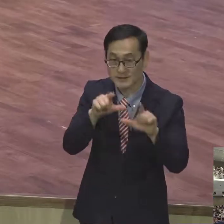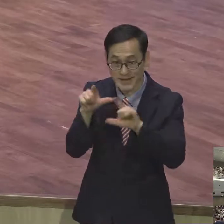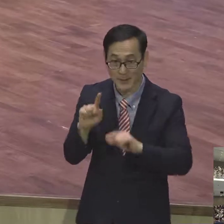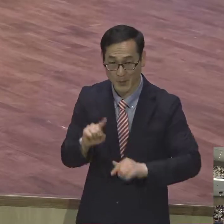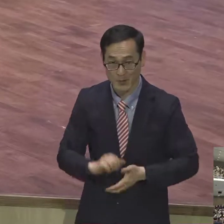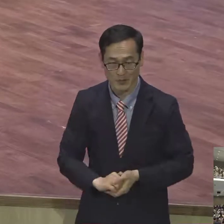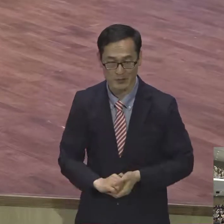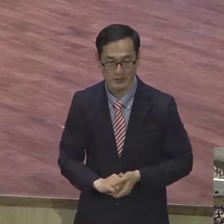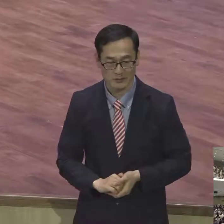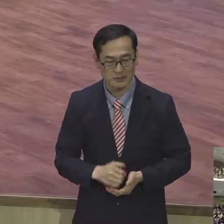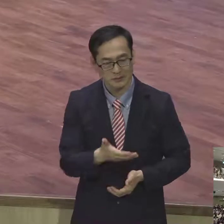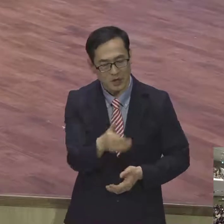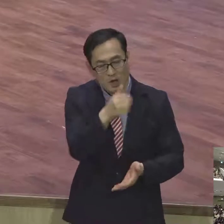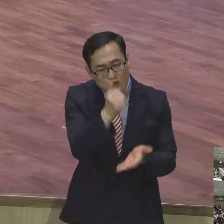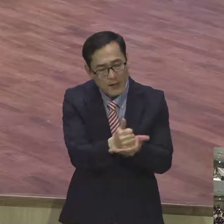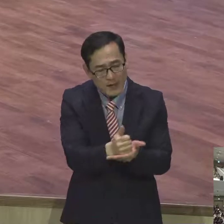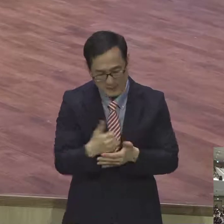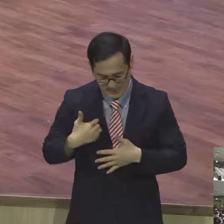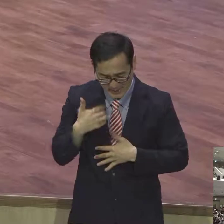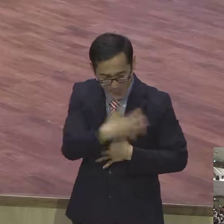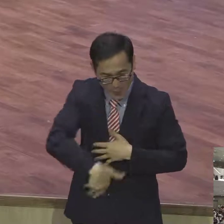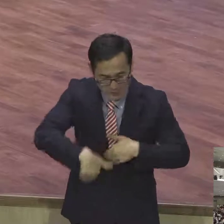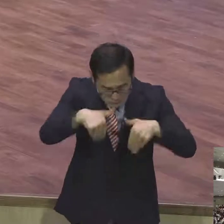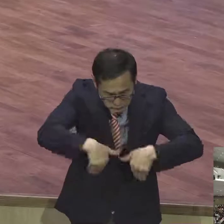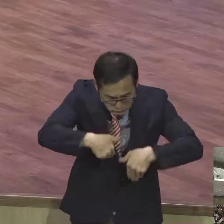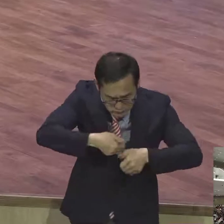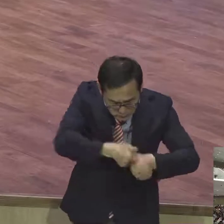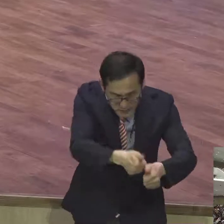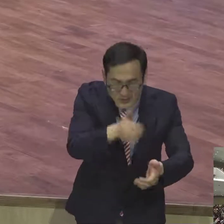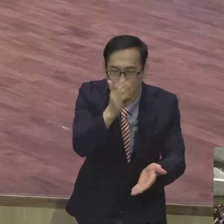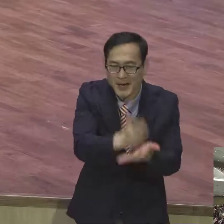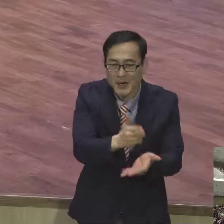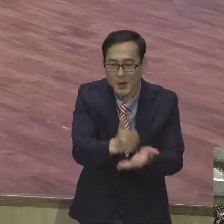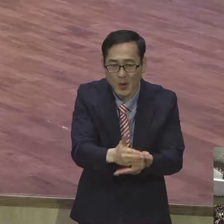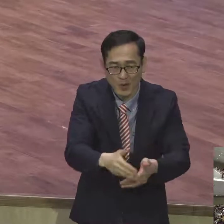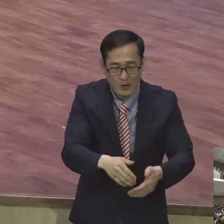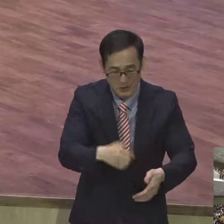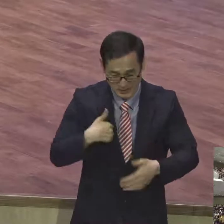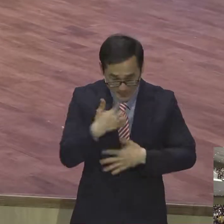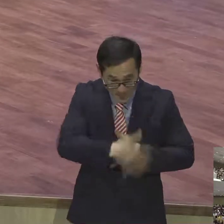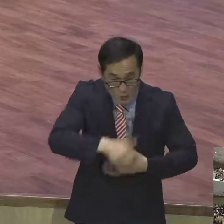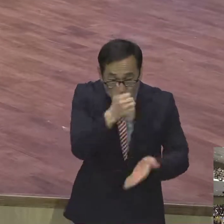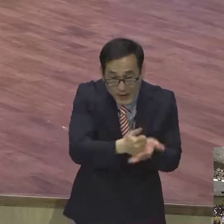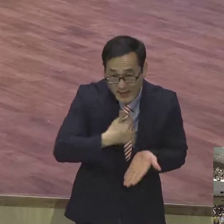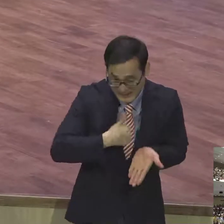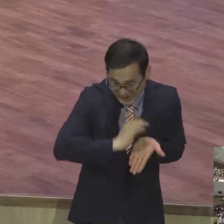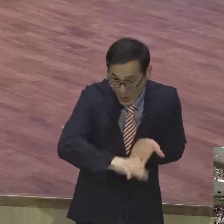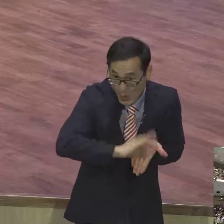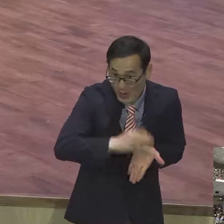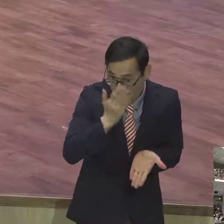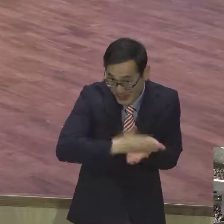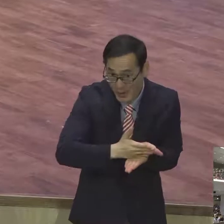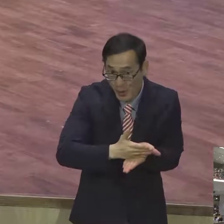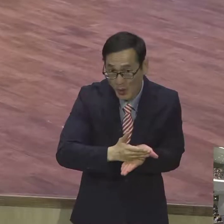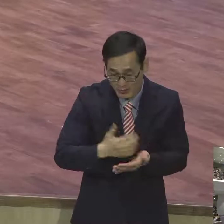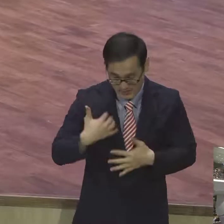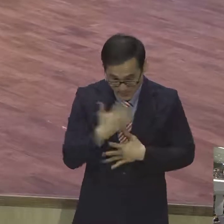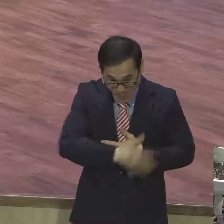지배하지 못하게 하여 몸의 사욕에 순종하지 말고 또한 너희 지체를 불의의 무기로 죄에게